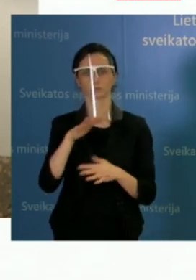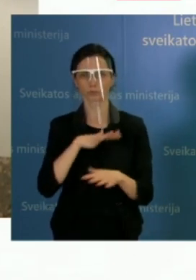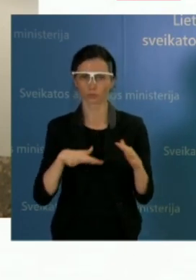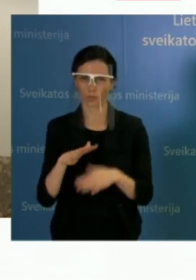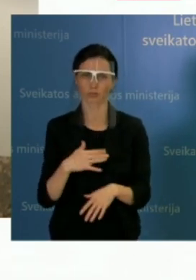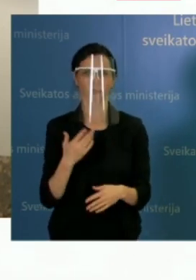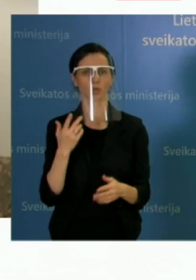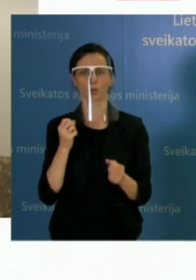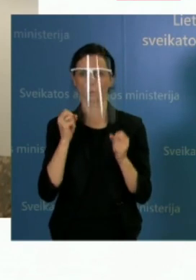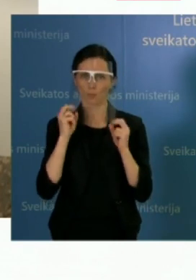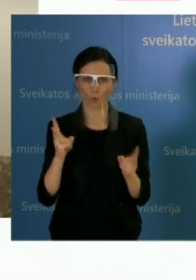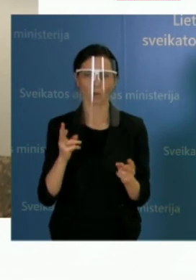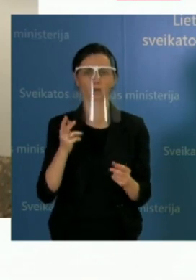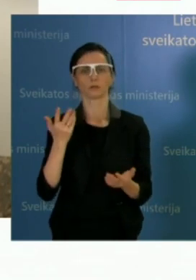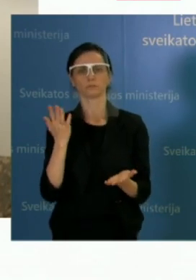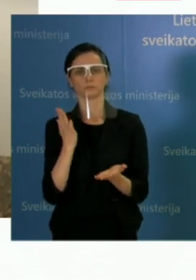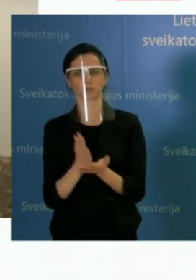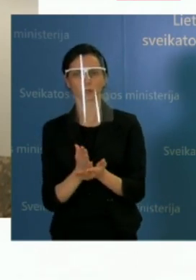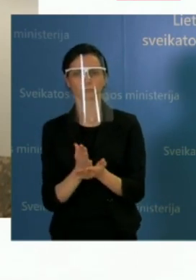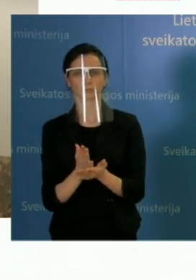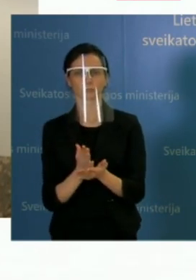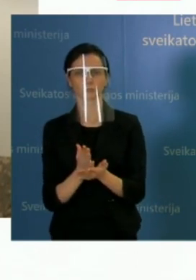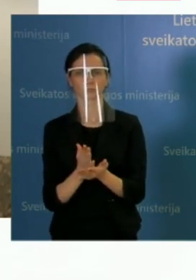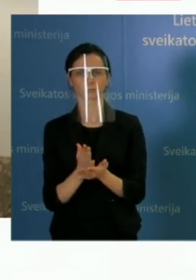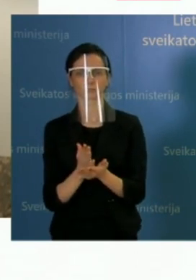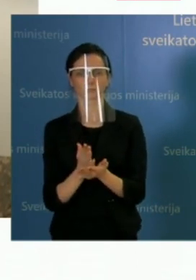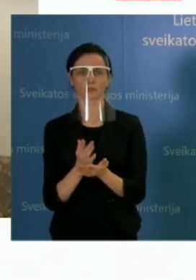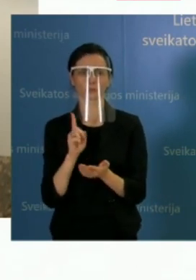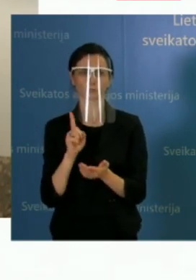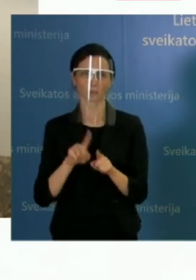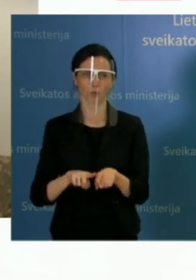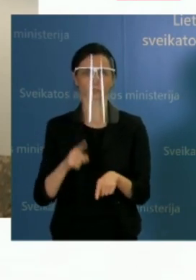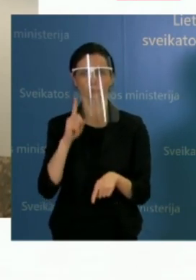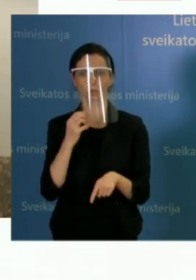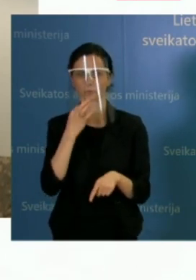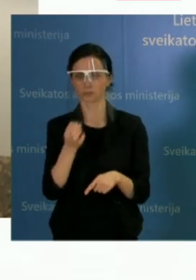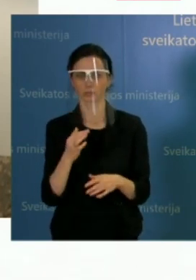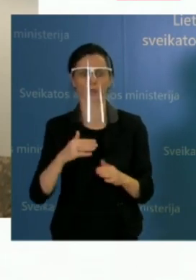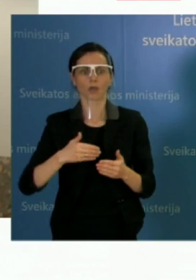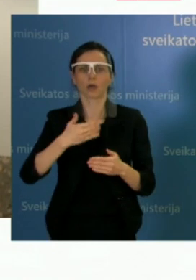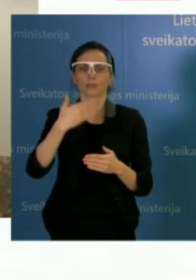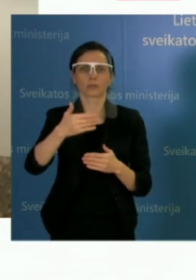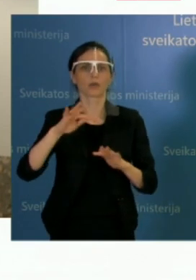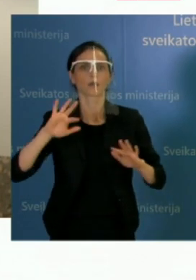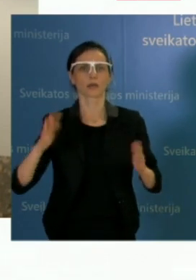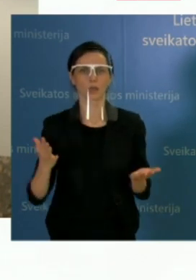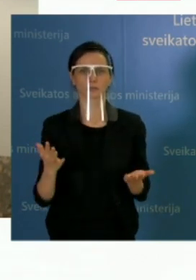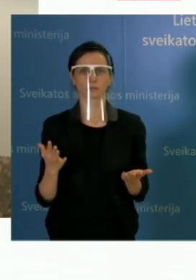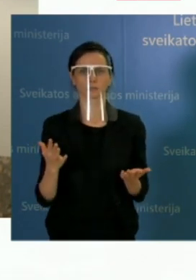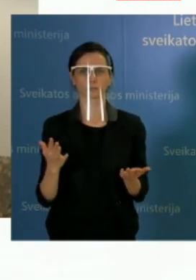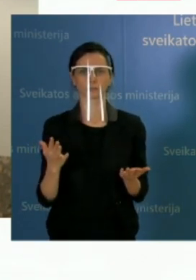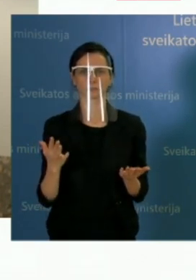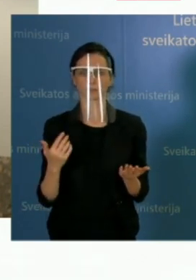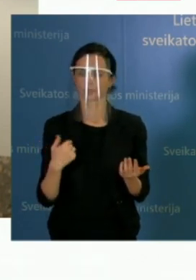vėlgi turiu pasakyti, kad prognozės, kurios yra sudabartinė tendencija, yra mums ir